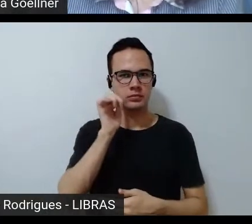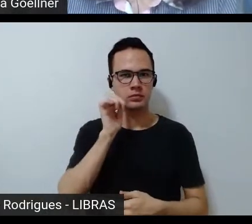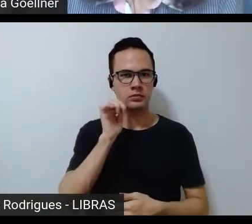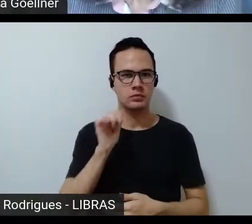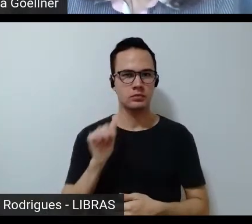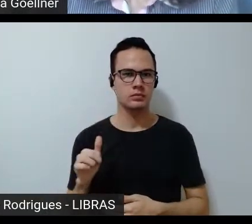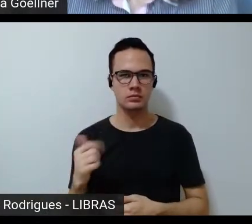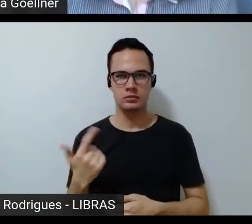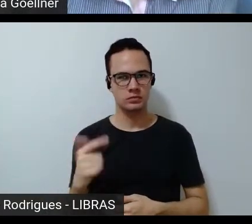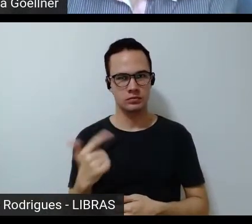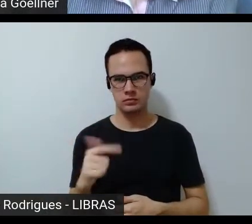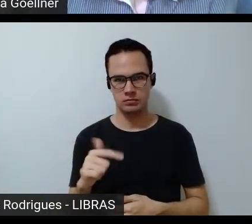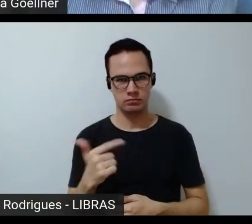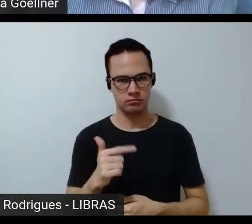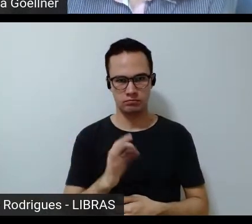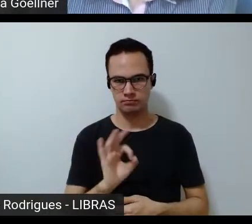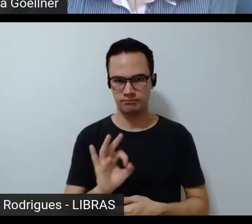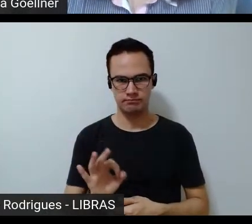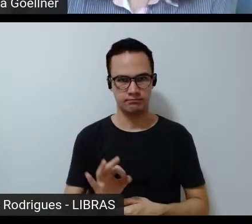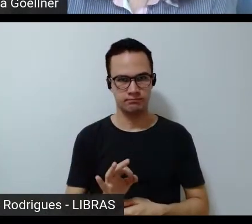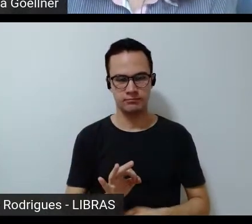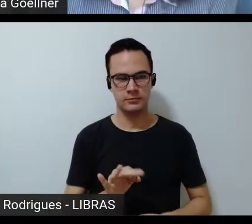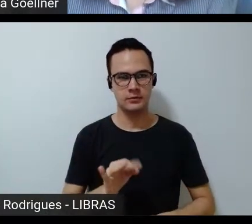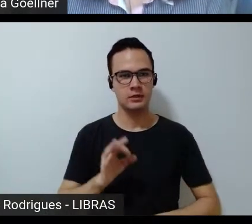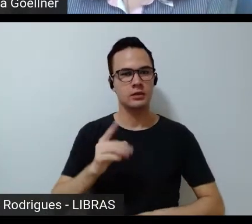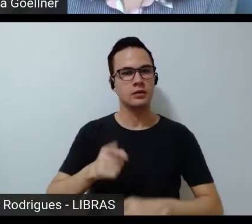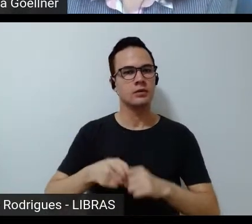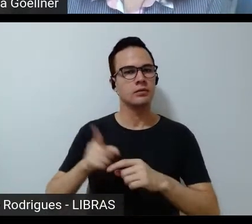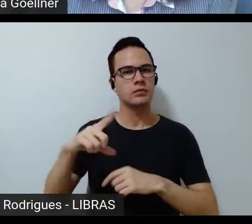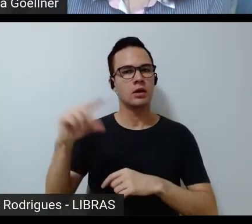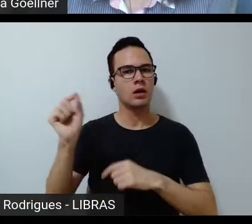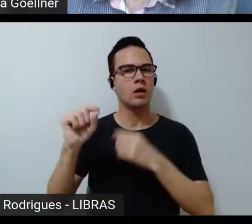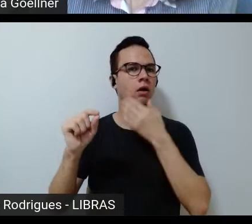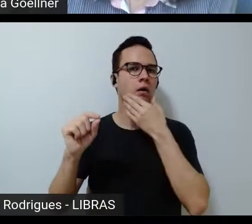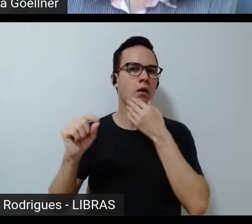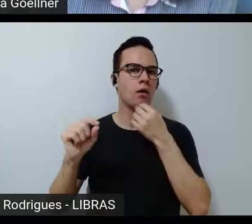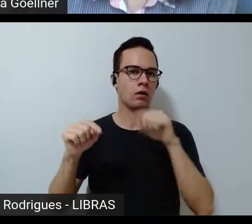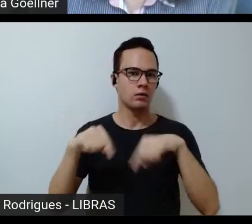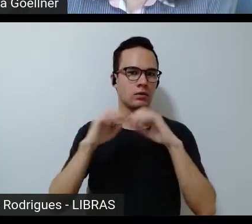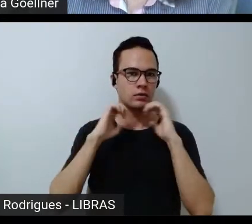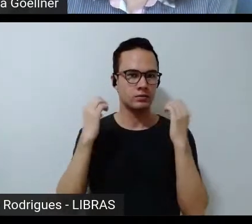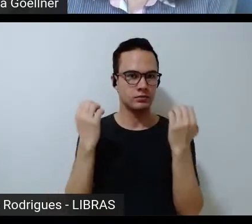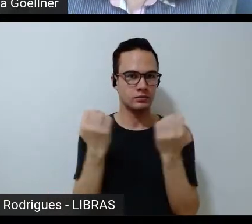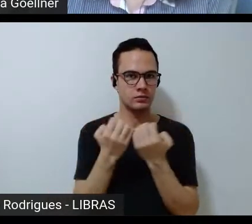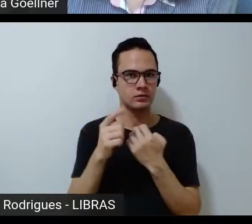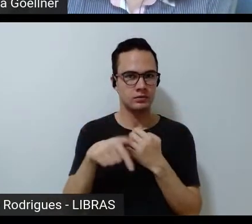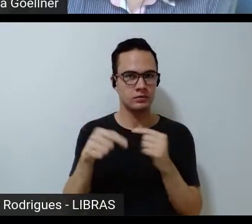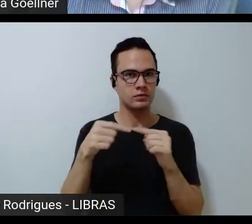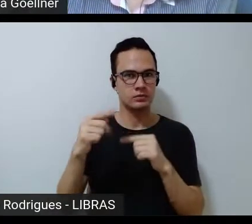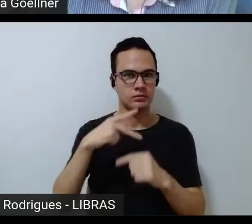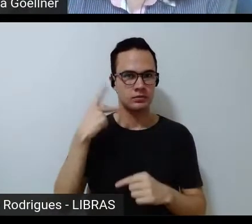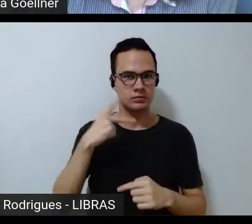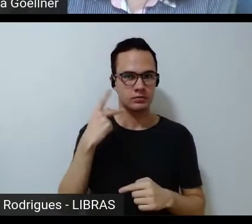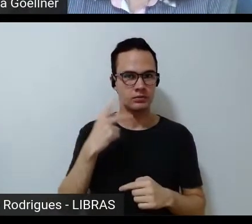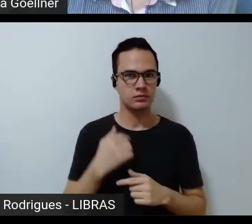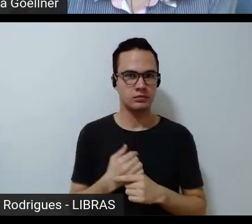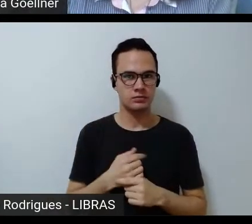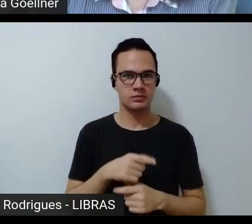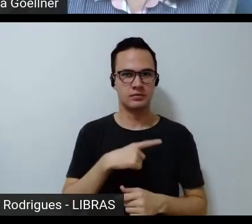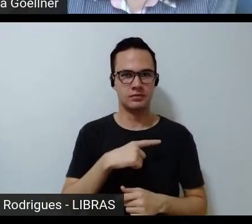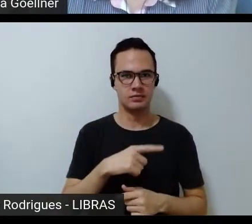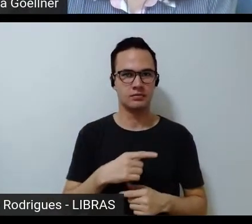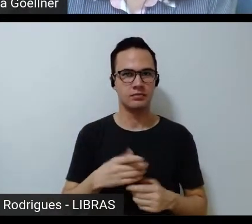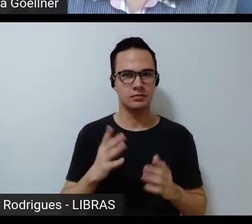não existe talvez é porque a escolha não tenha nenhum homem nesse evento esse evento é um ato político é um ato que fala sobre